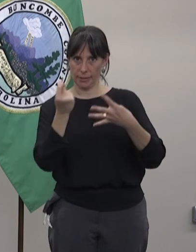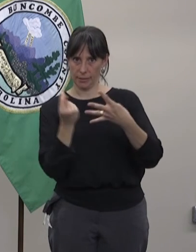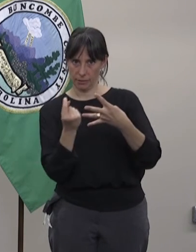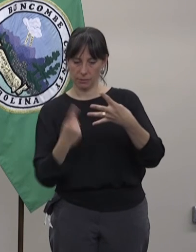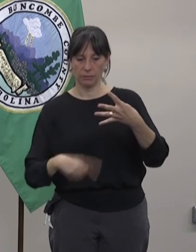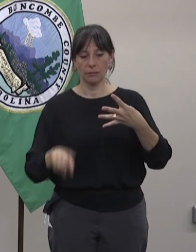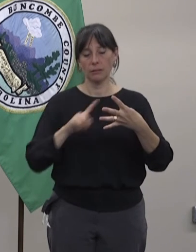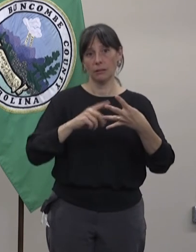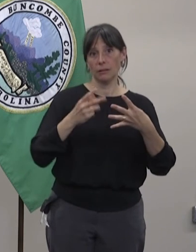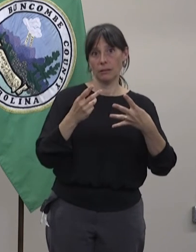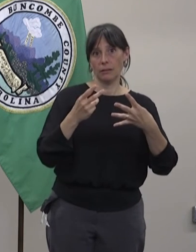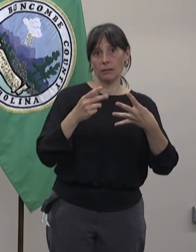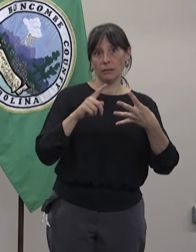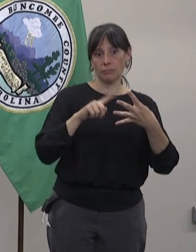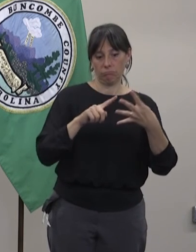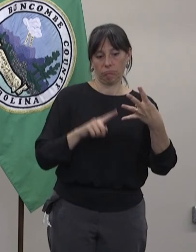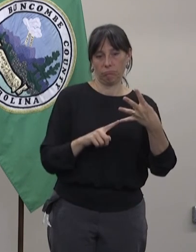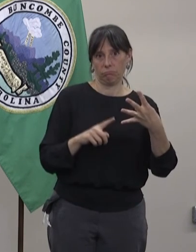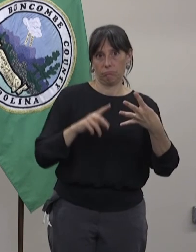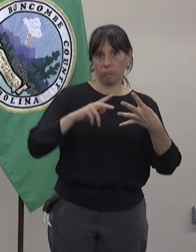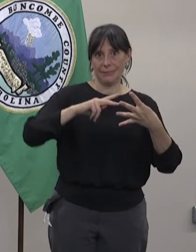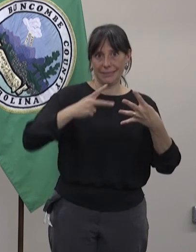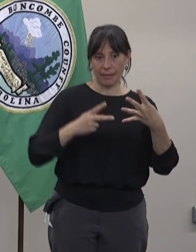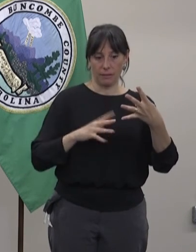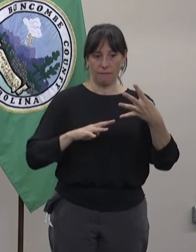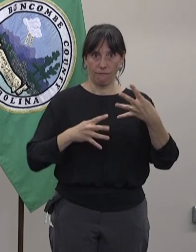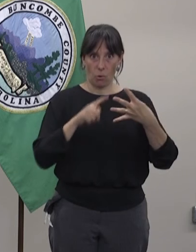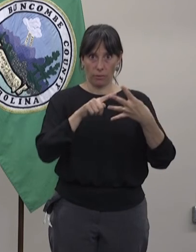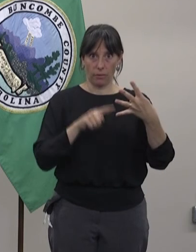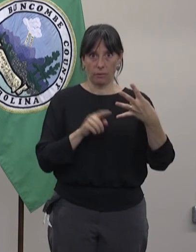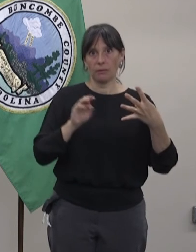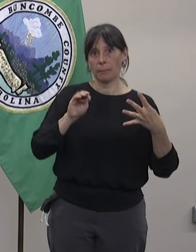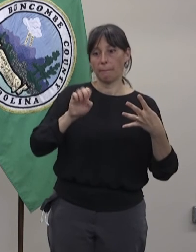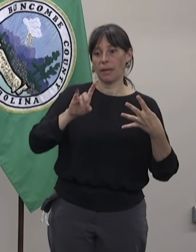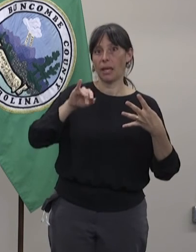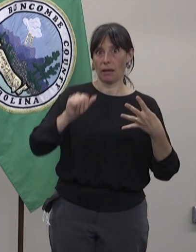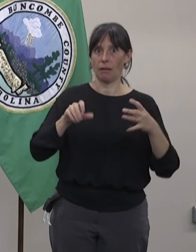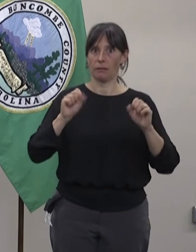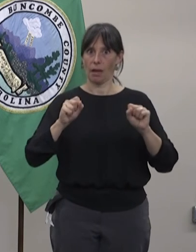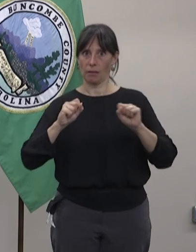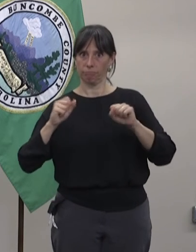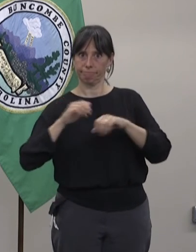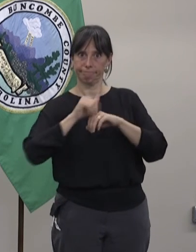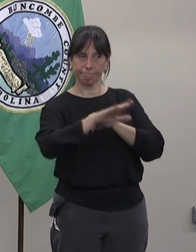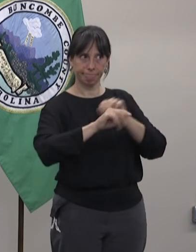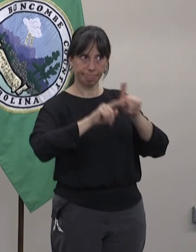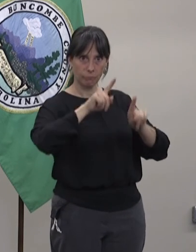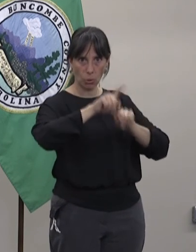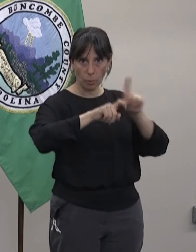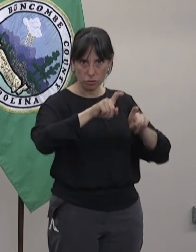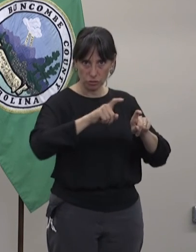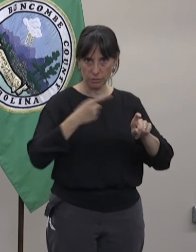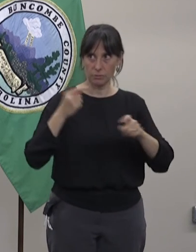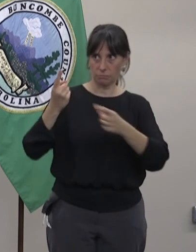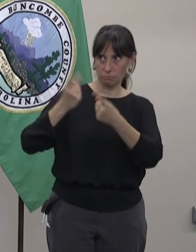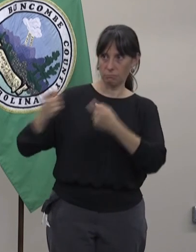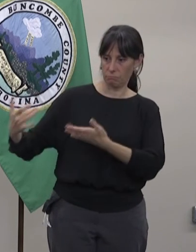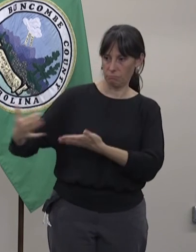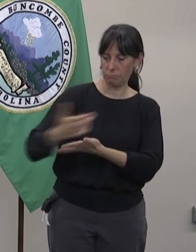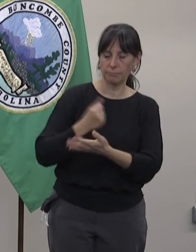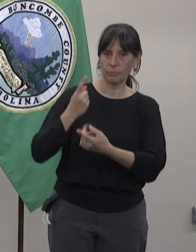las actualizaciones por medio de la mesa directiva de los comisionados que